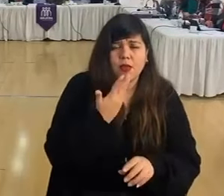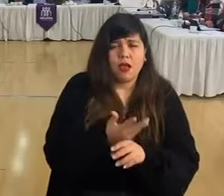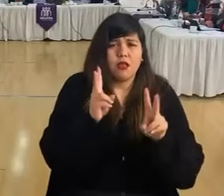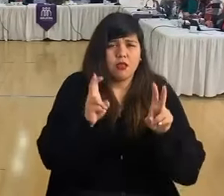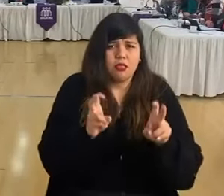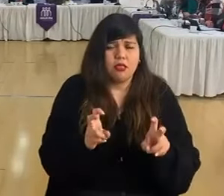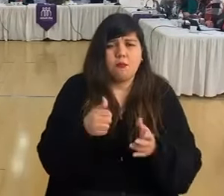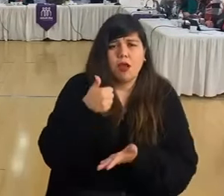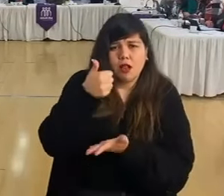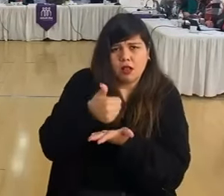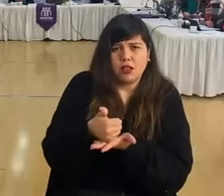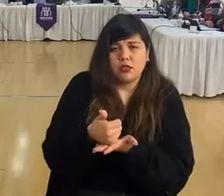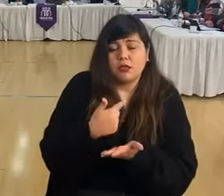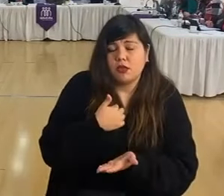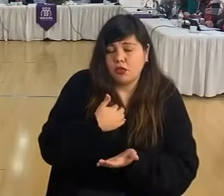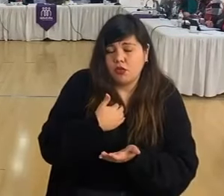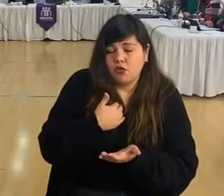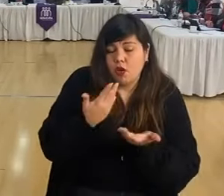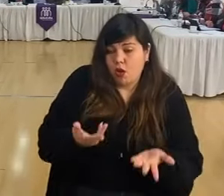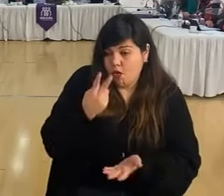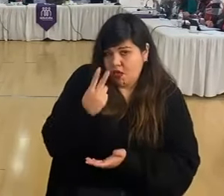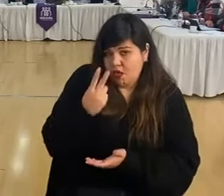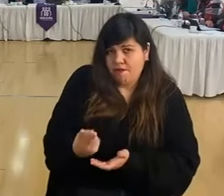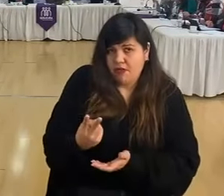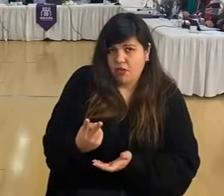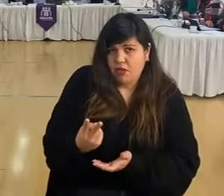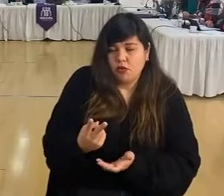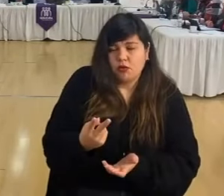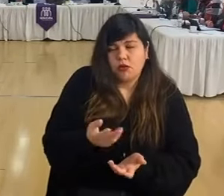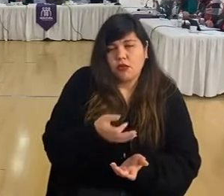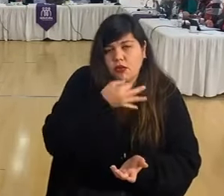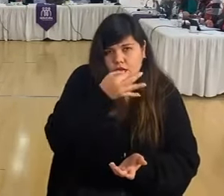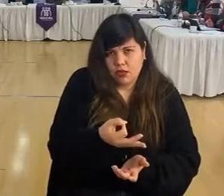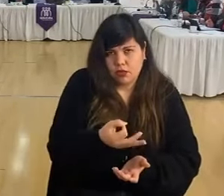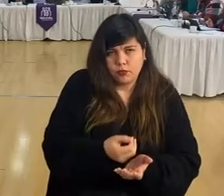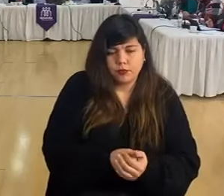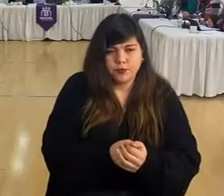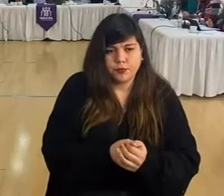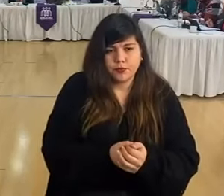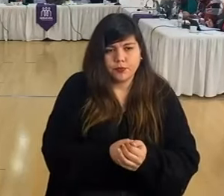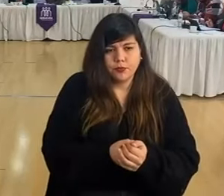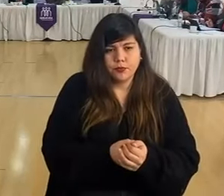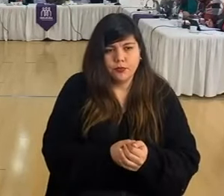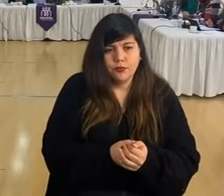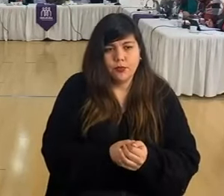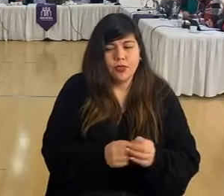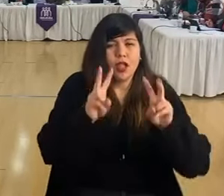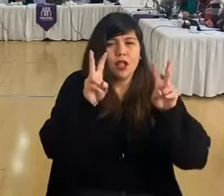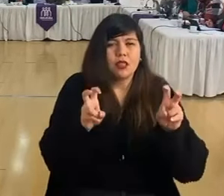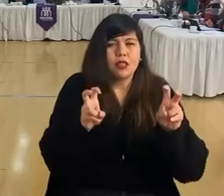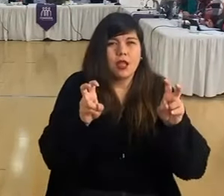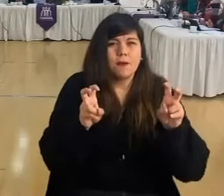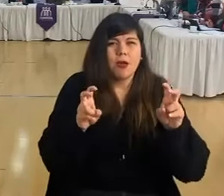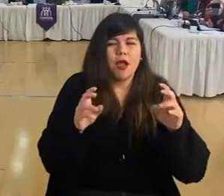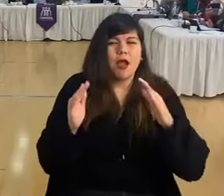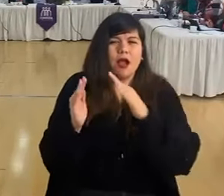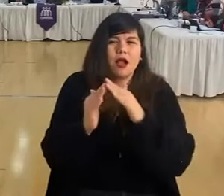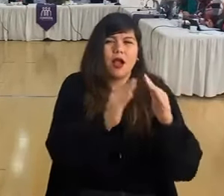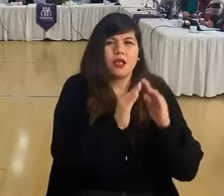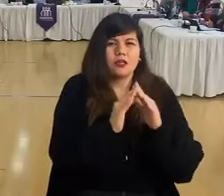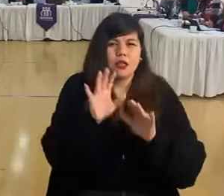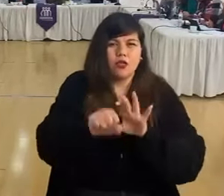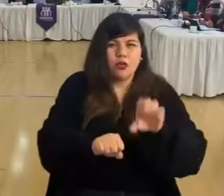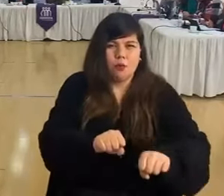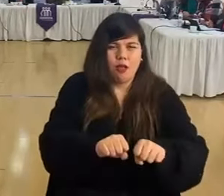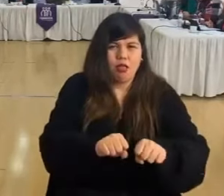alcaldesa, que yo al menos ahora las veo y que debo decirlo. El tema de los campamentos en Chile